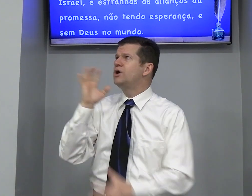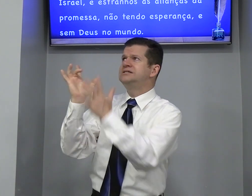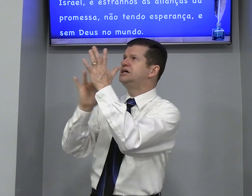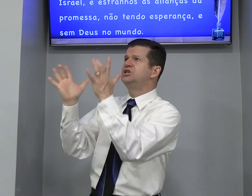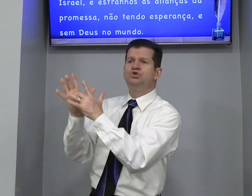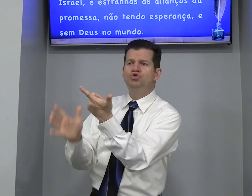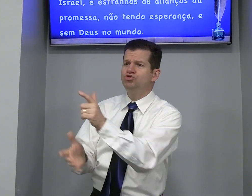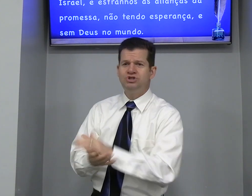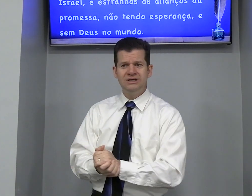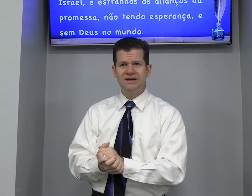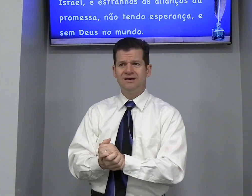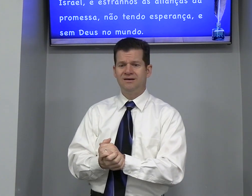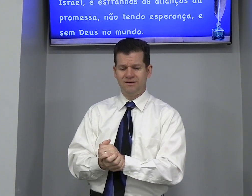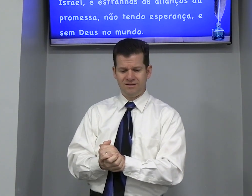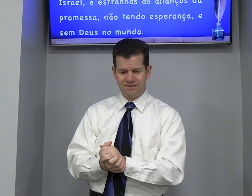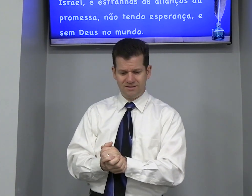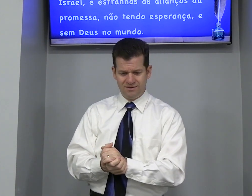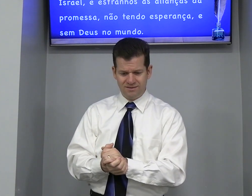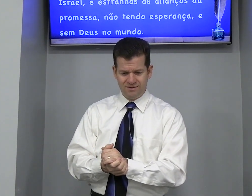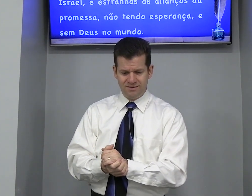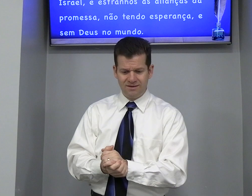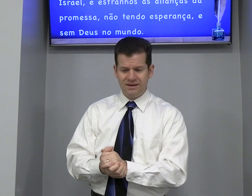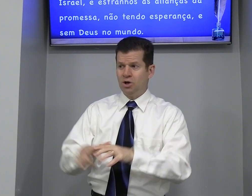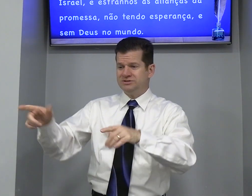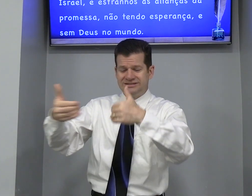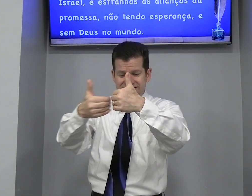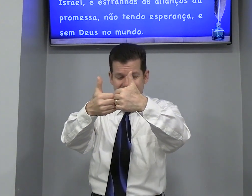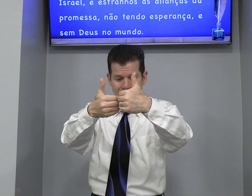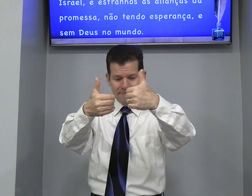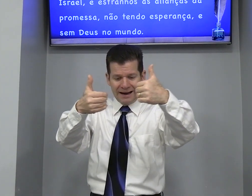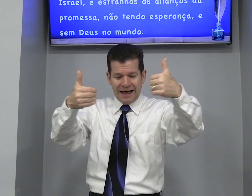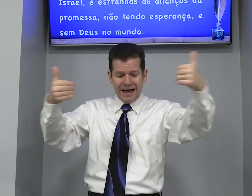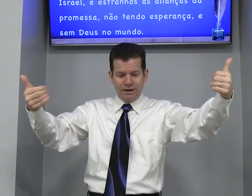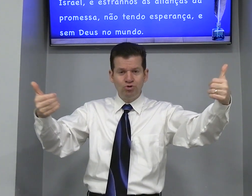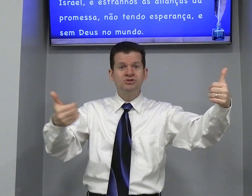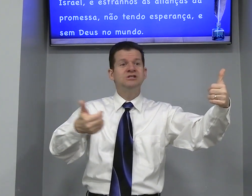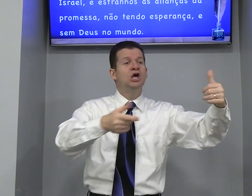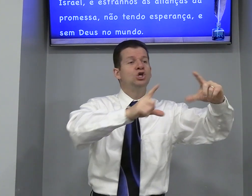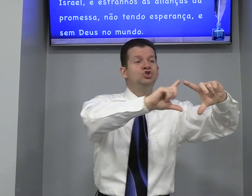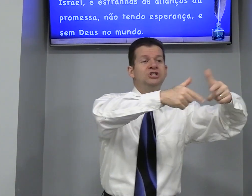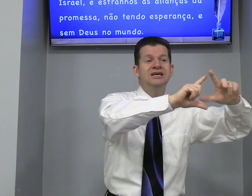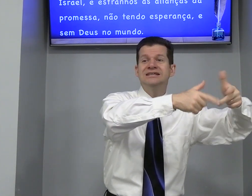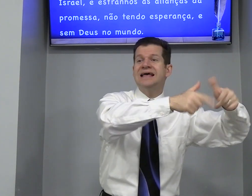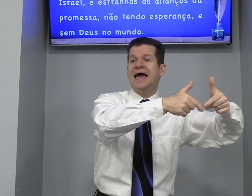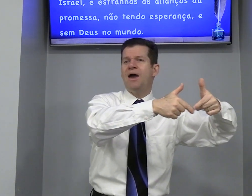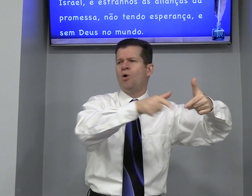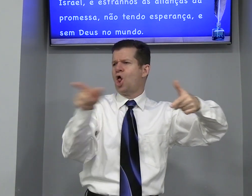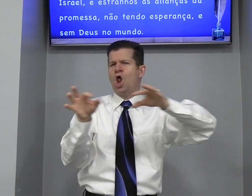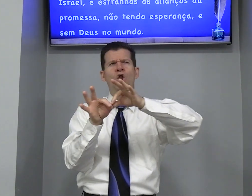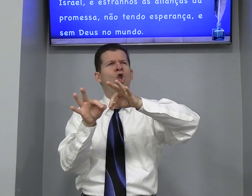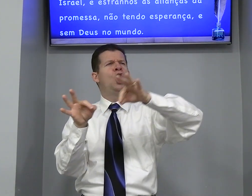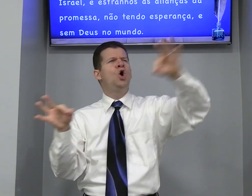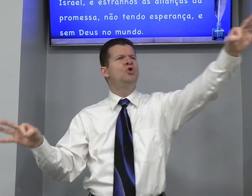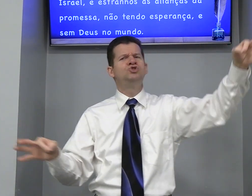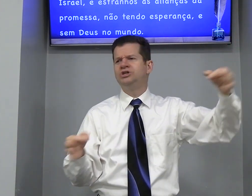conhecia Jesus Não tinha Então separados De Israel Longe